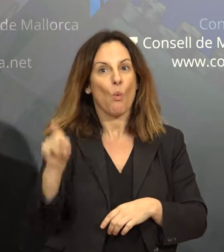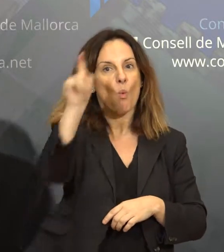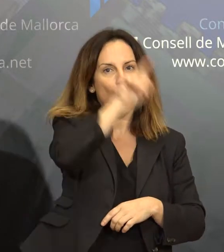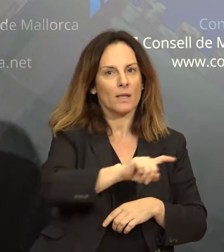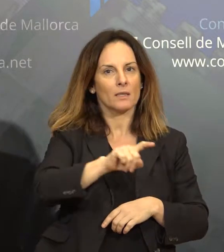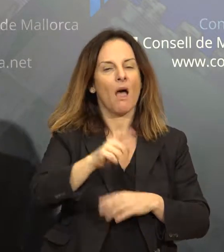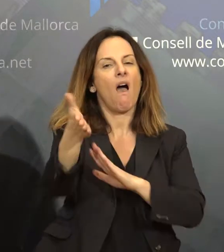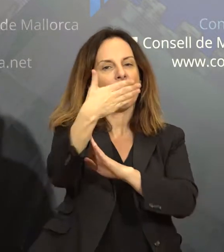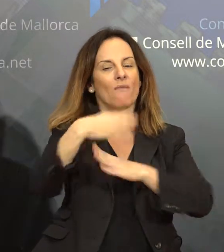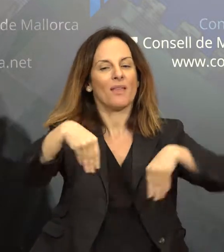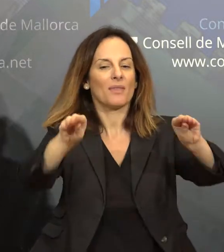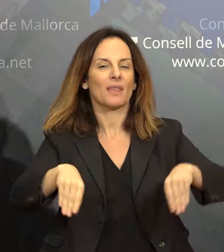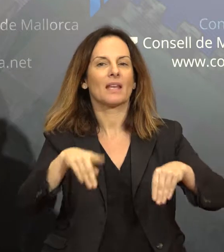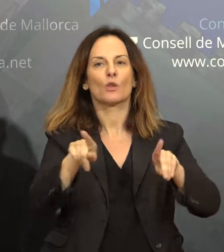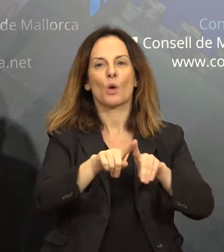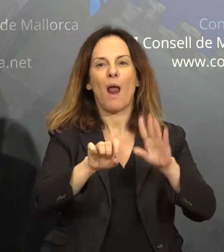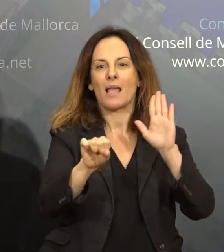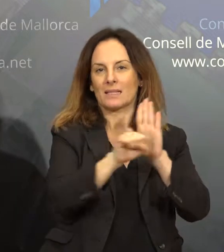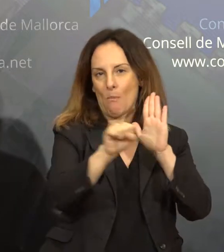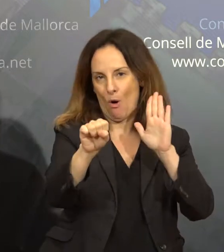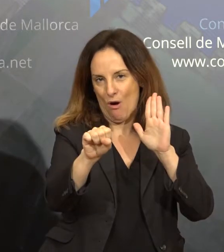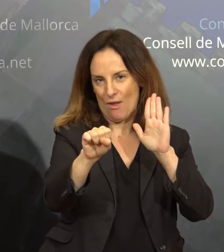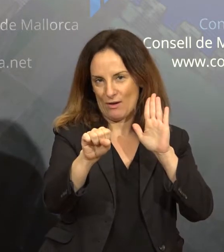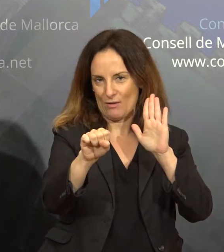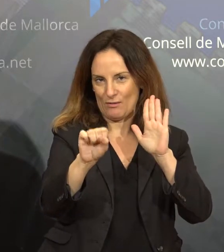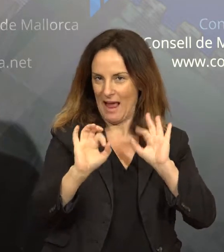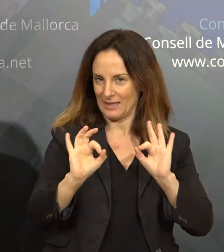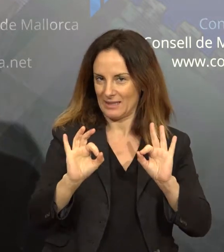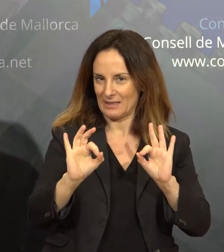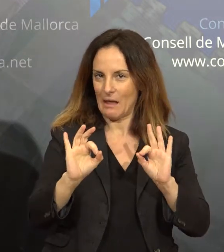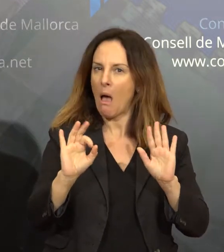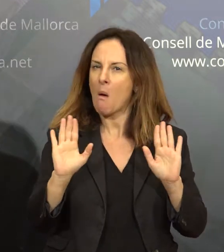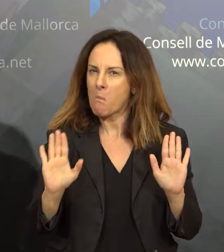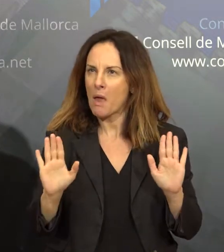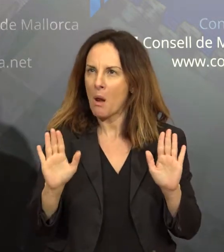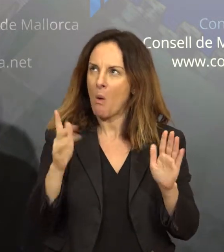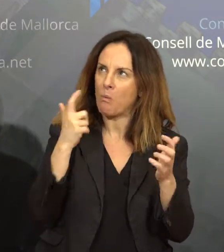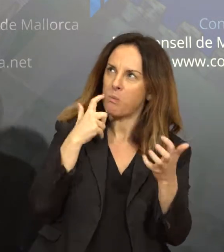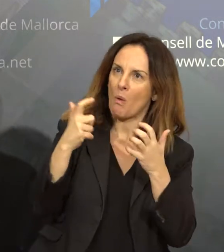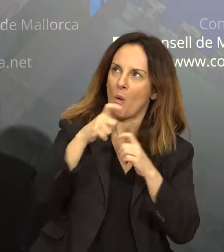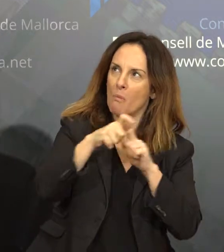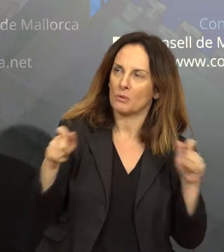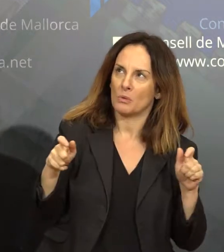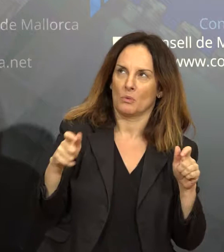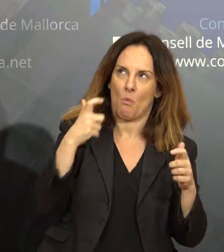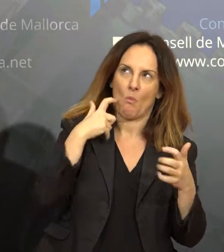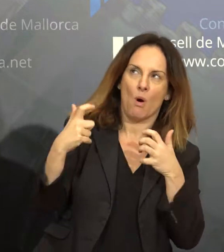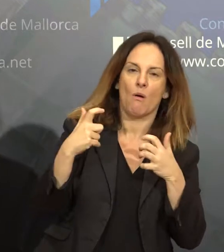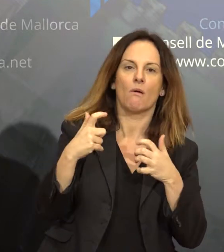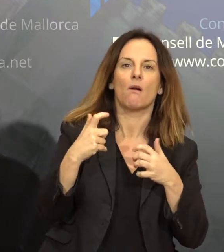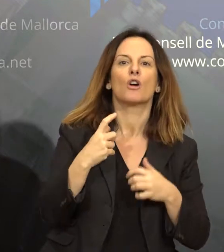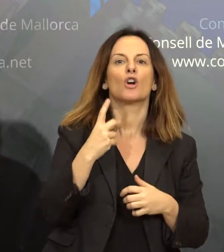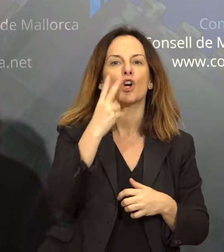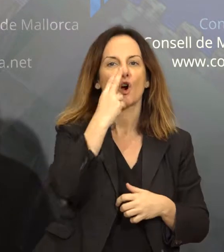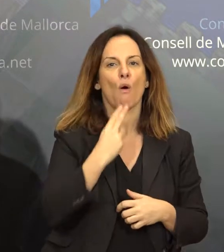que no deixa ser això, un acte simbòlic, però nosaltres pensam que és una manera de donar compte del compromís institucional,